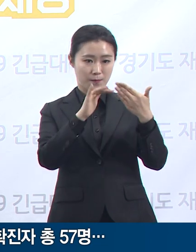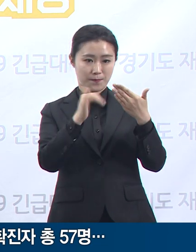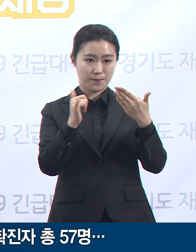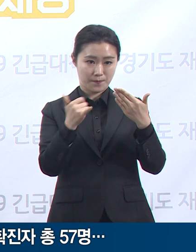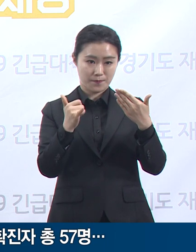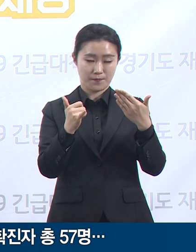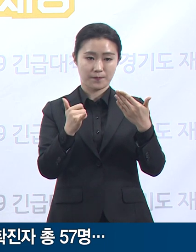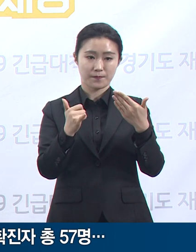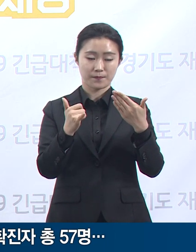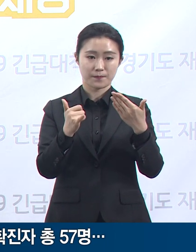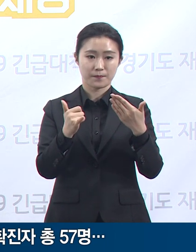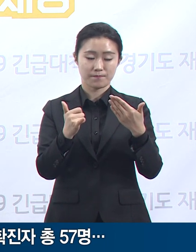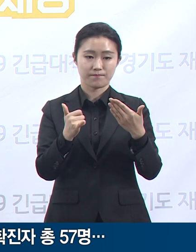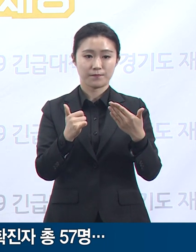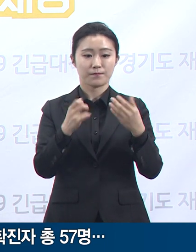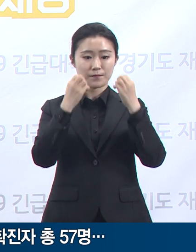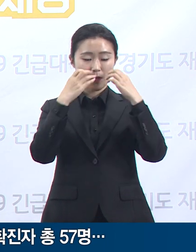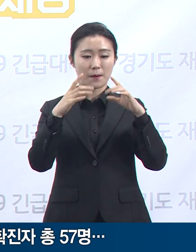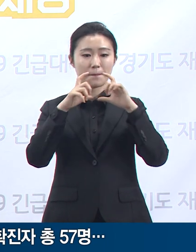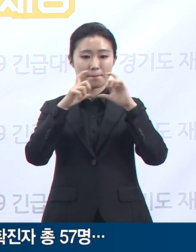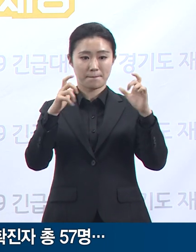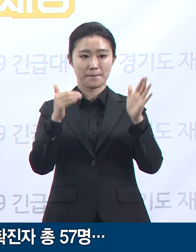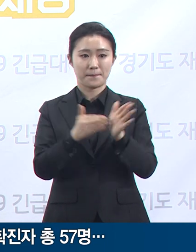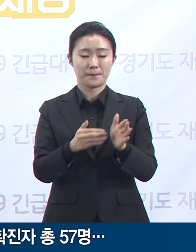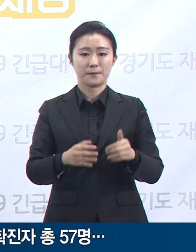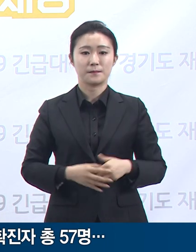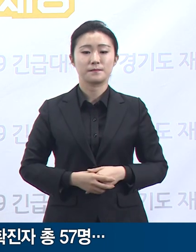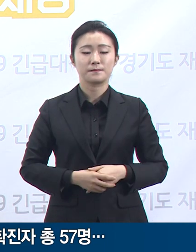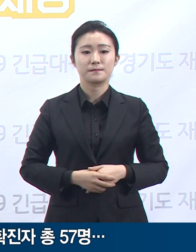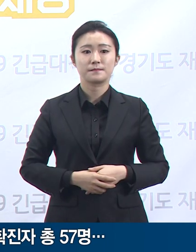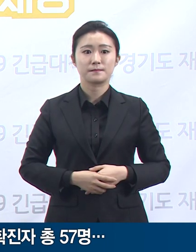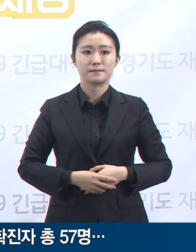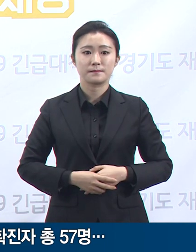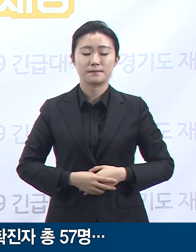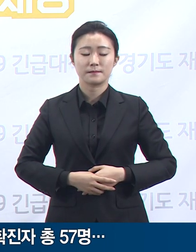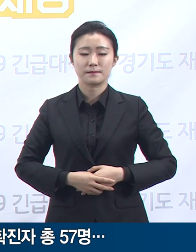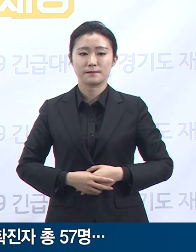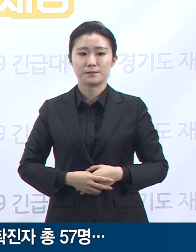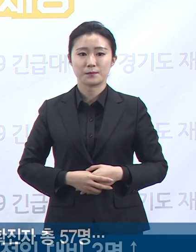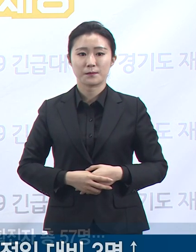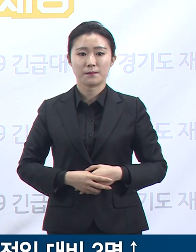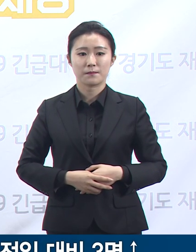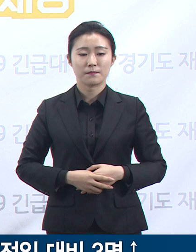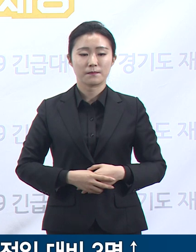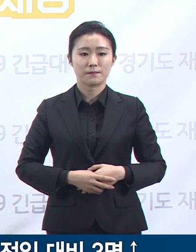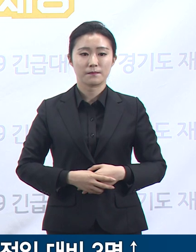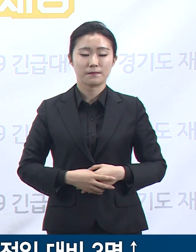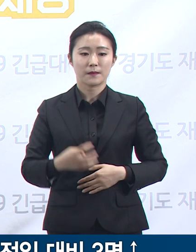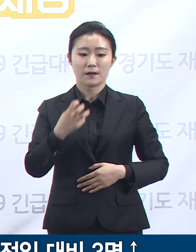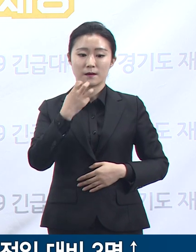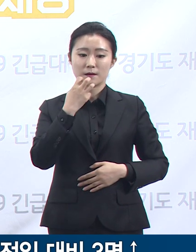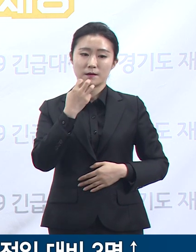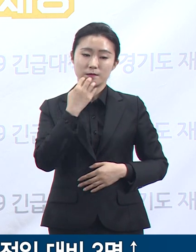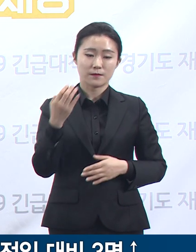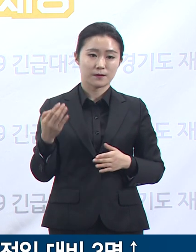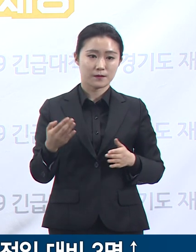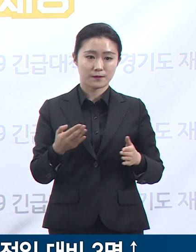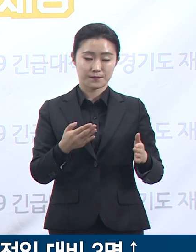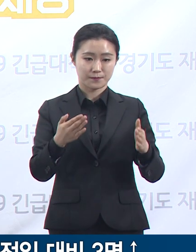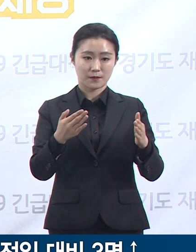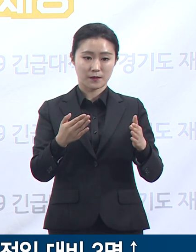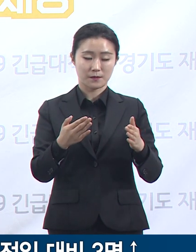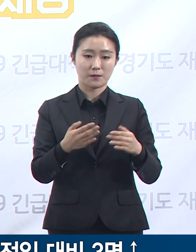다음은 수도권 개척교회 집단 발생 관련 도내 확진 상황에 대해 말씀드리겠습니다. 수도권 개척교회 관련 도내